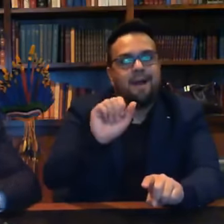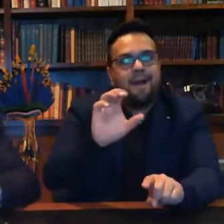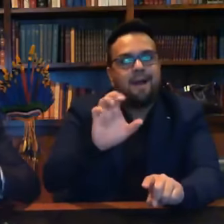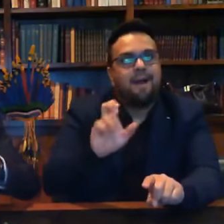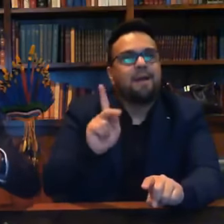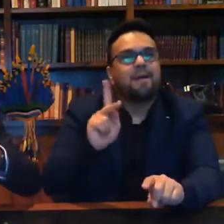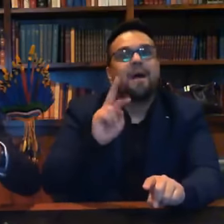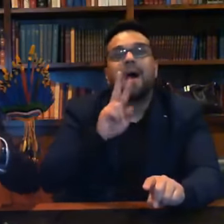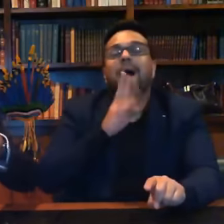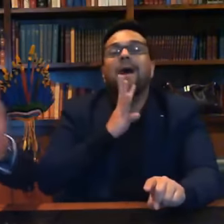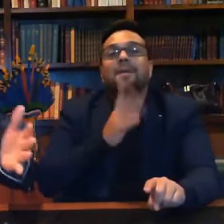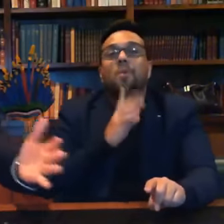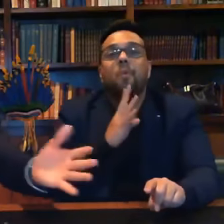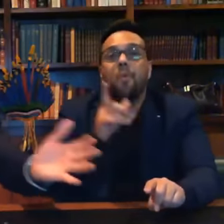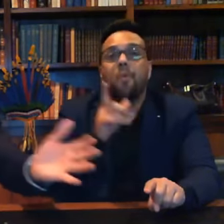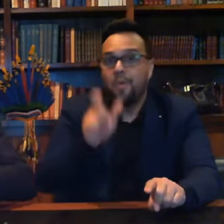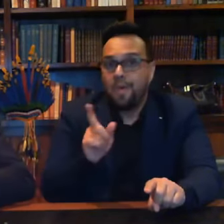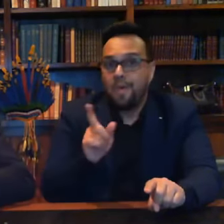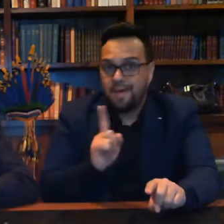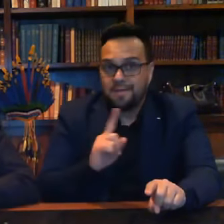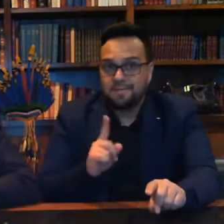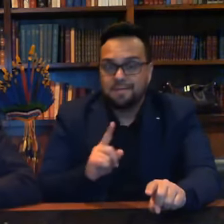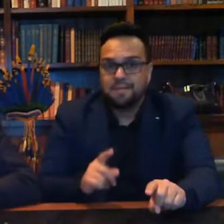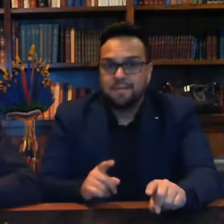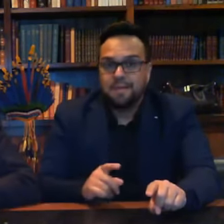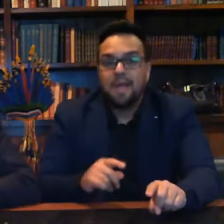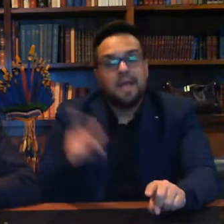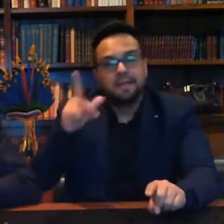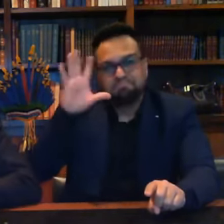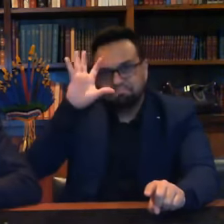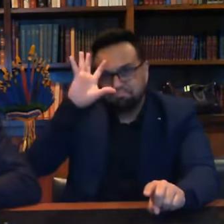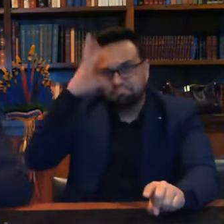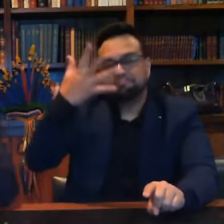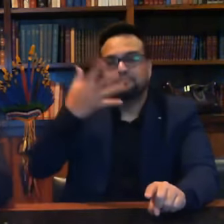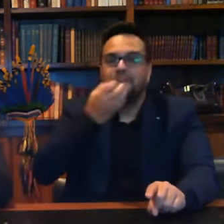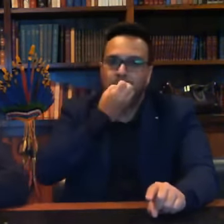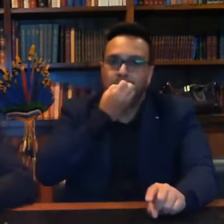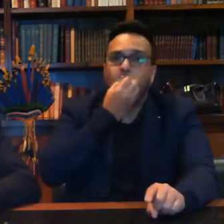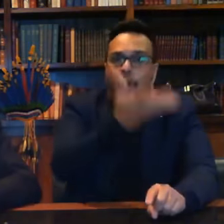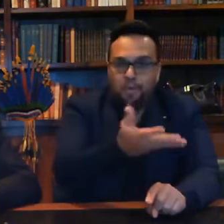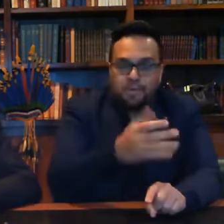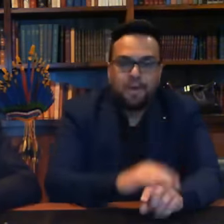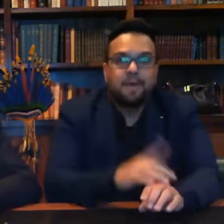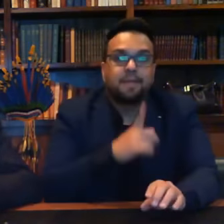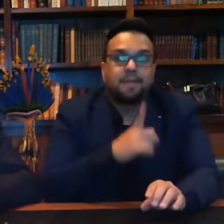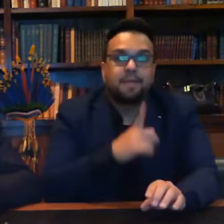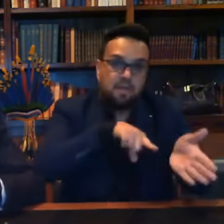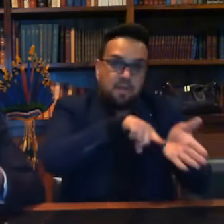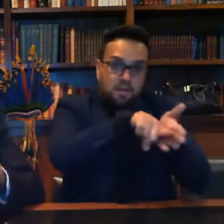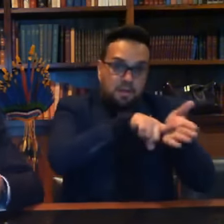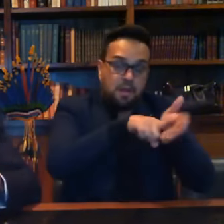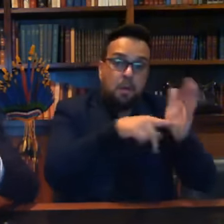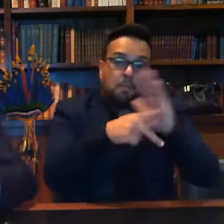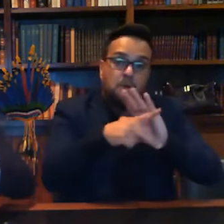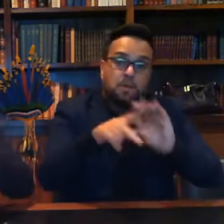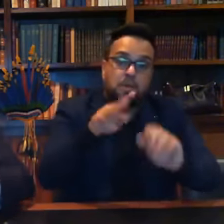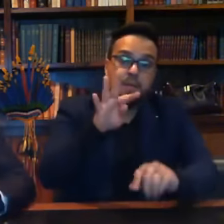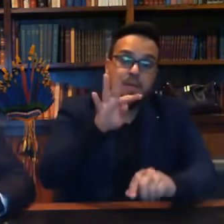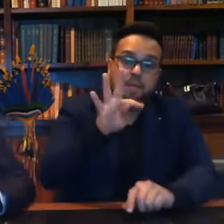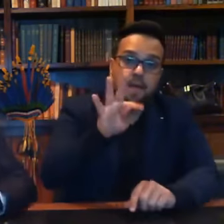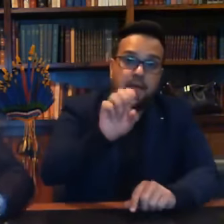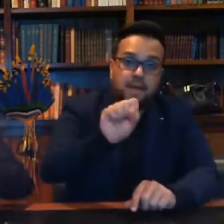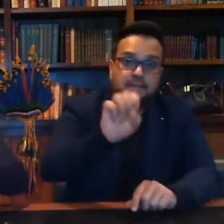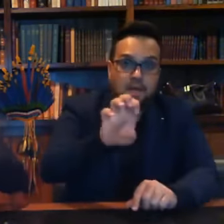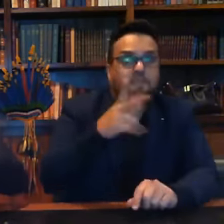desconhecido, ele resolve dizer o que aconteceu. Aí teve um inquérito, o próprio TSE disse que